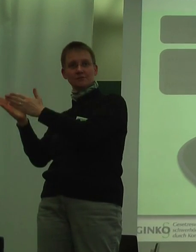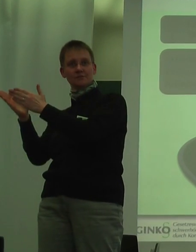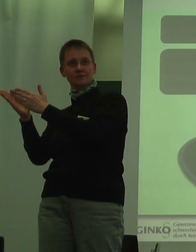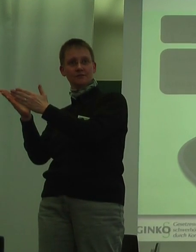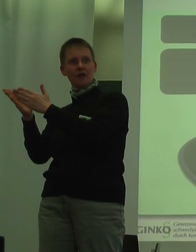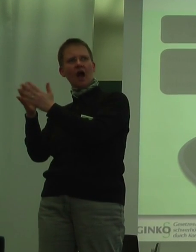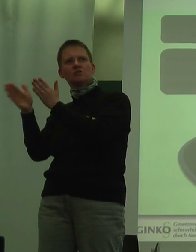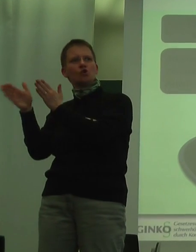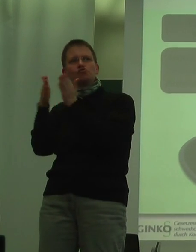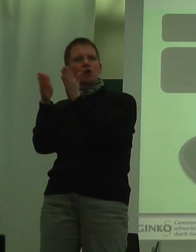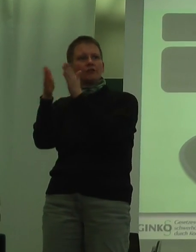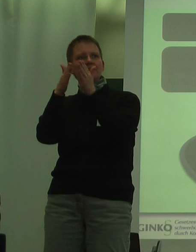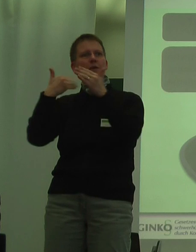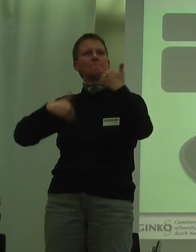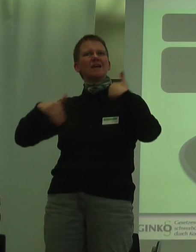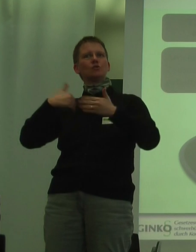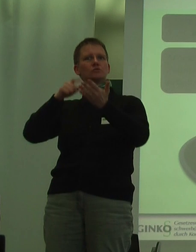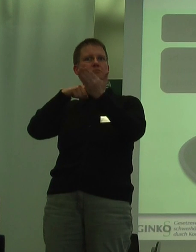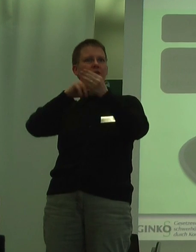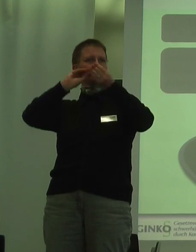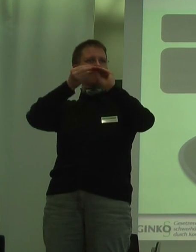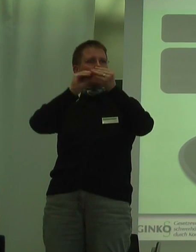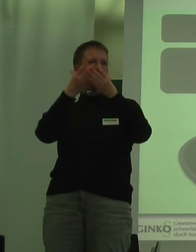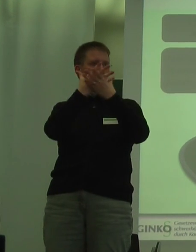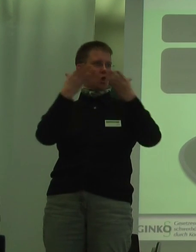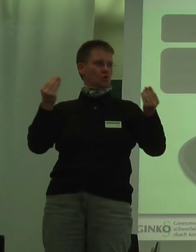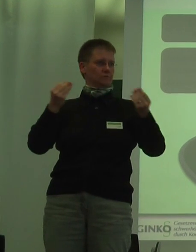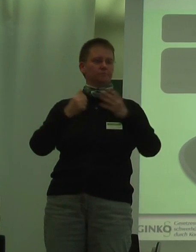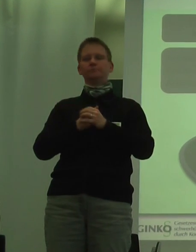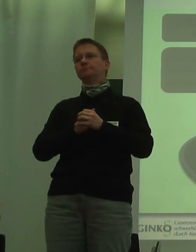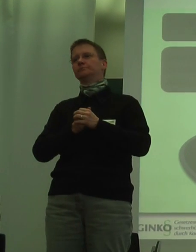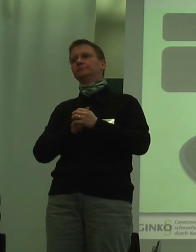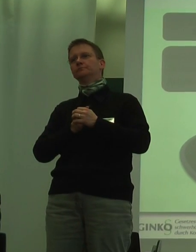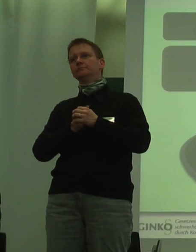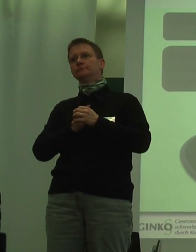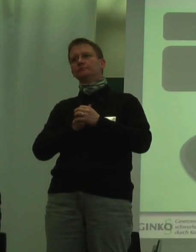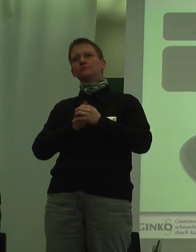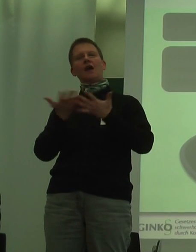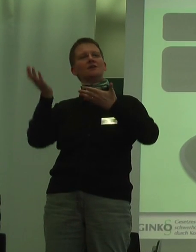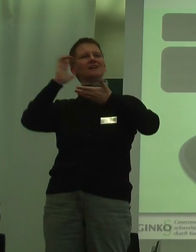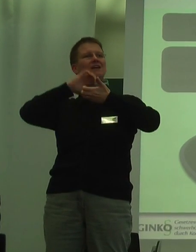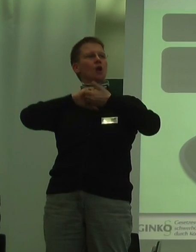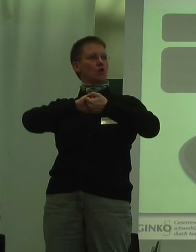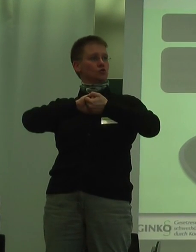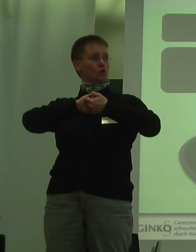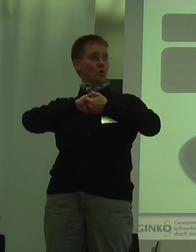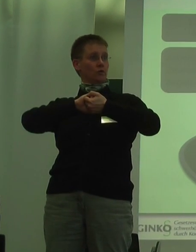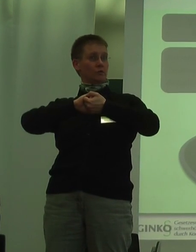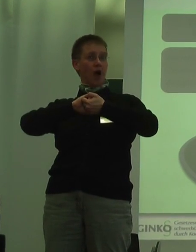Strategie, behinderungsbedingte Problemlagen zu lösen. Inklusion richtet aber den Fokus darauf,